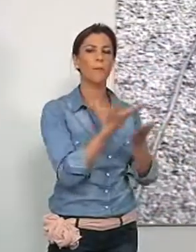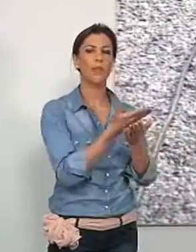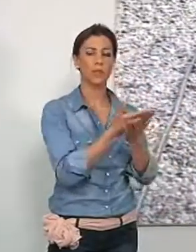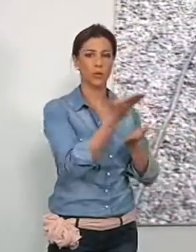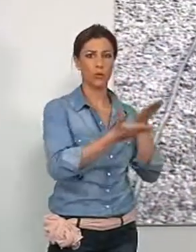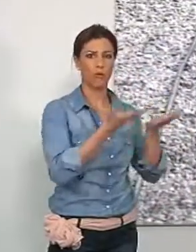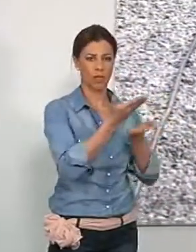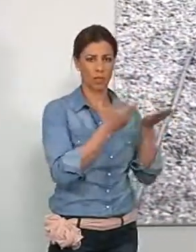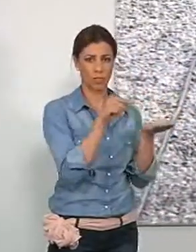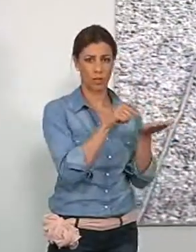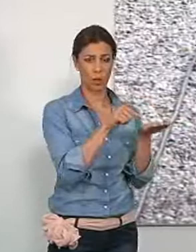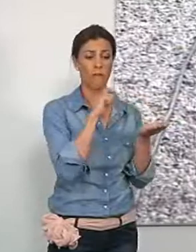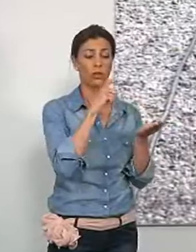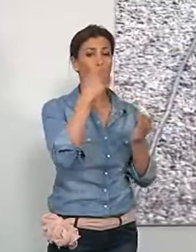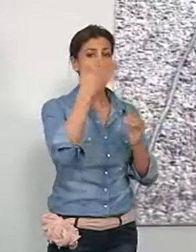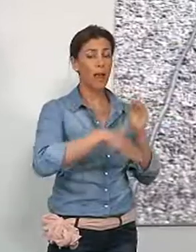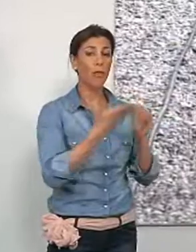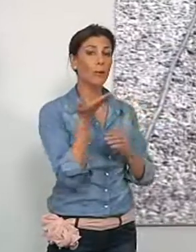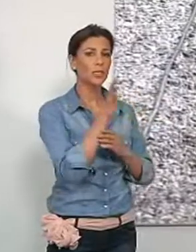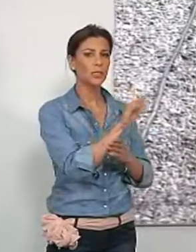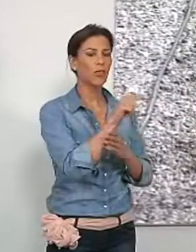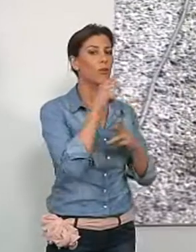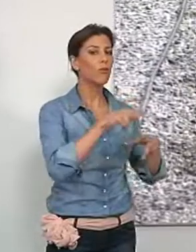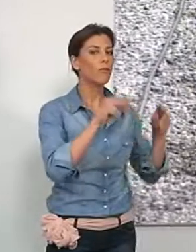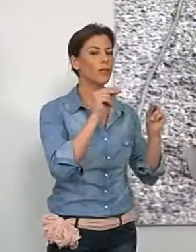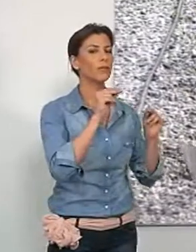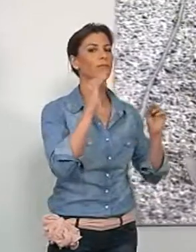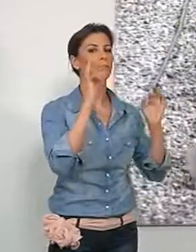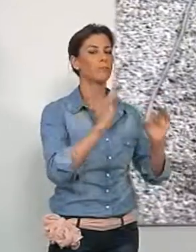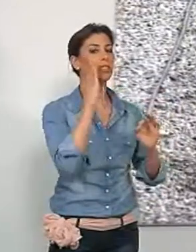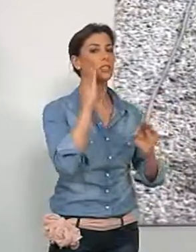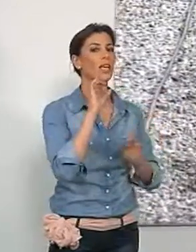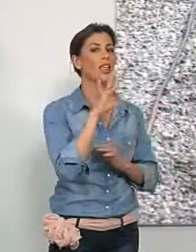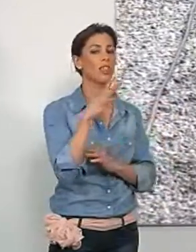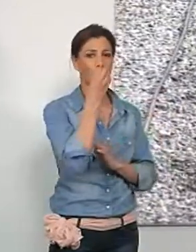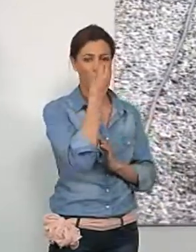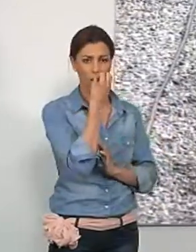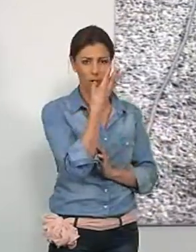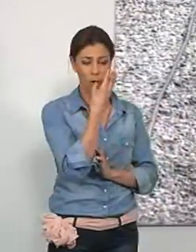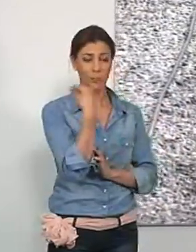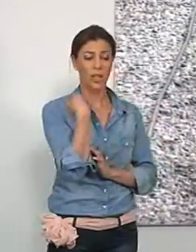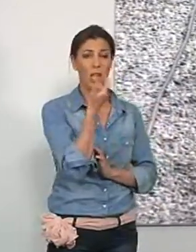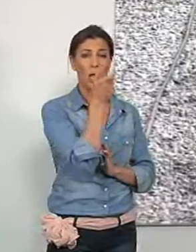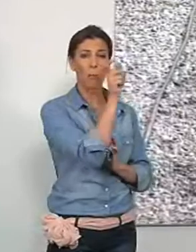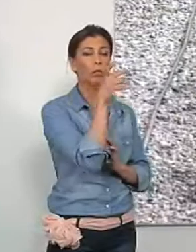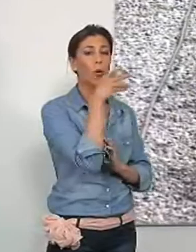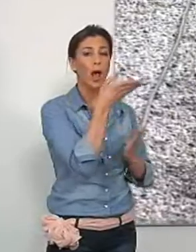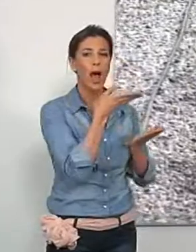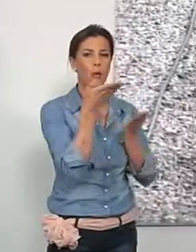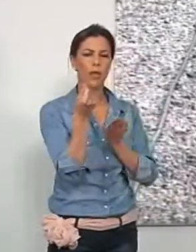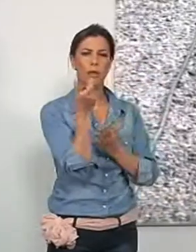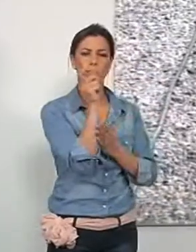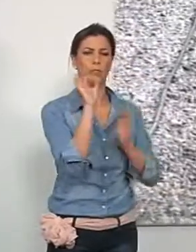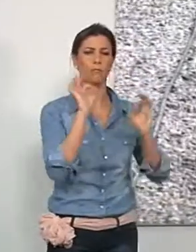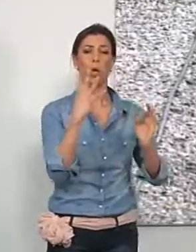pedir estas subvenciones, cuyo plazo de presentación termina el próximo día 15 de mayo. El importe de las